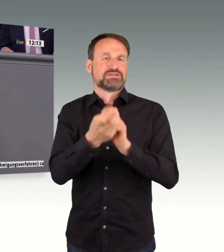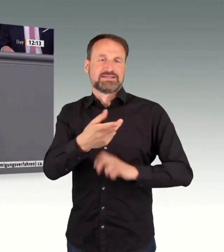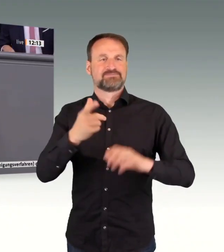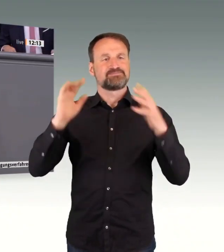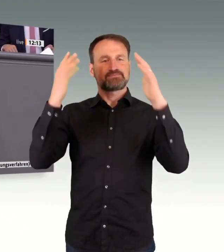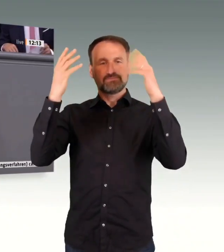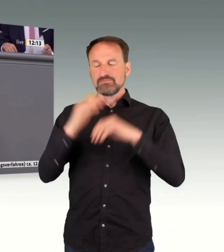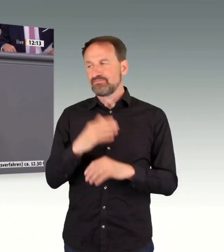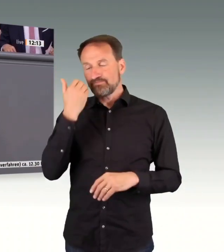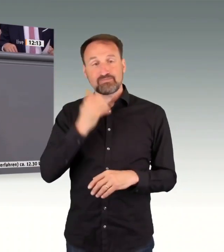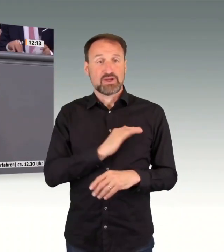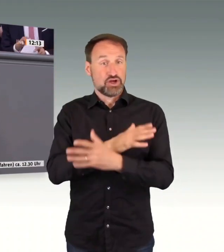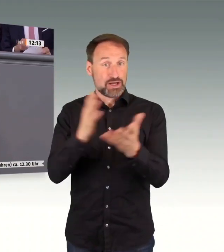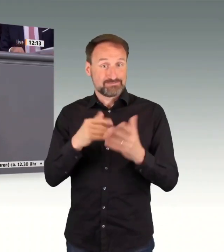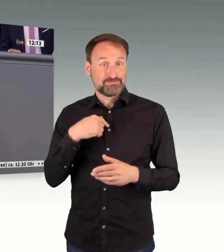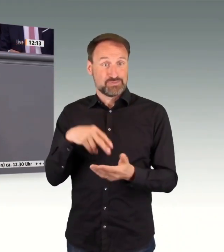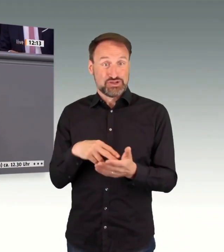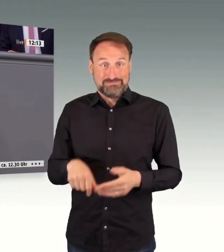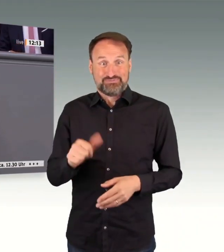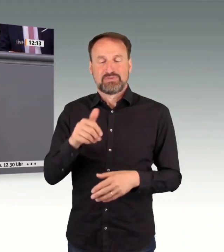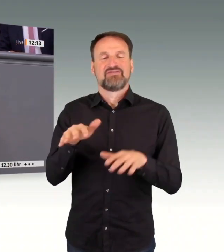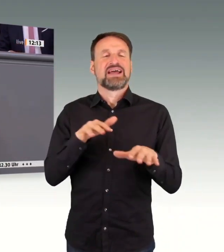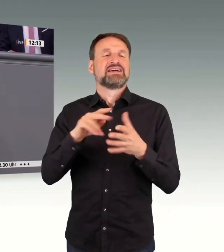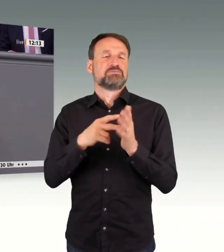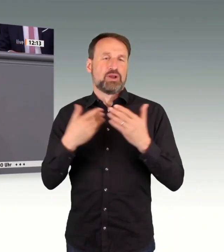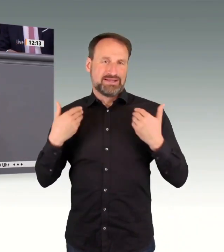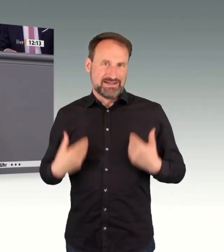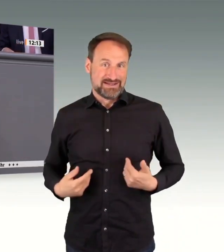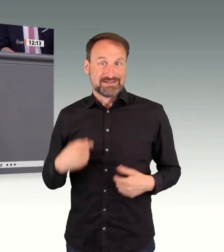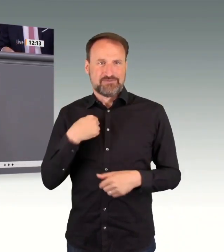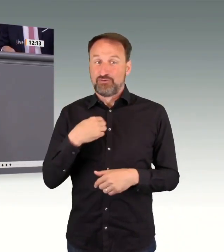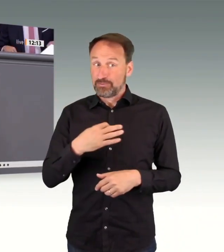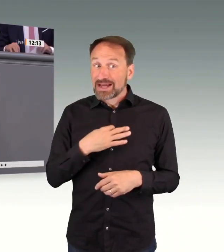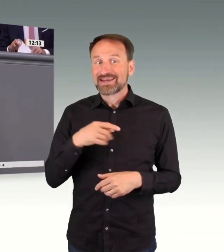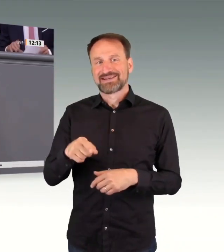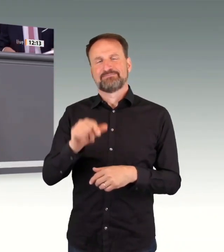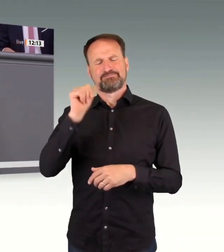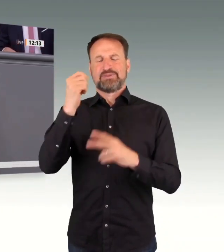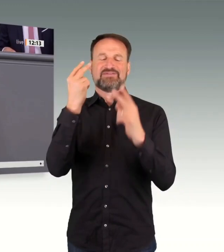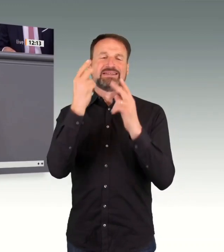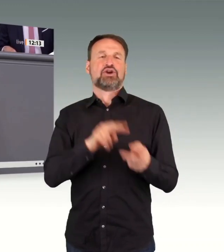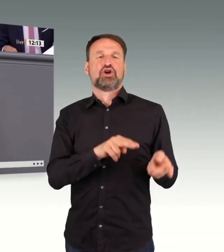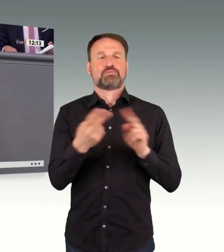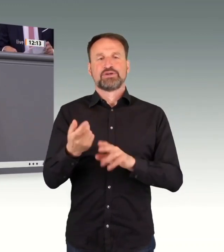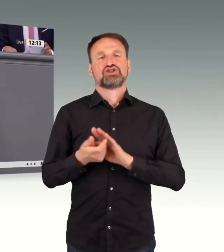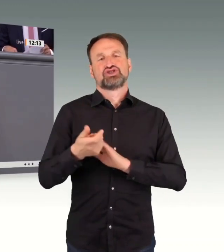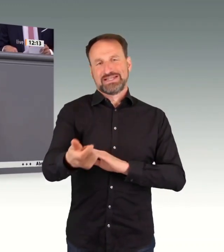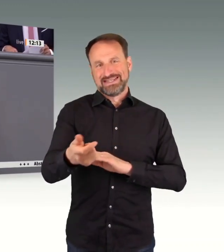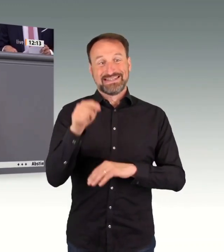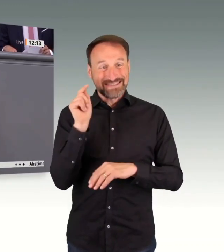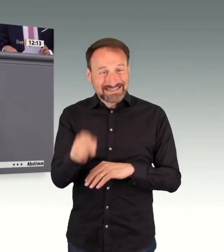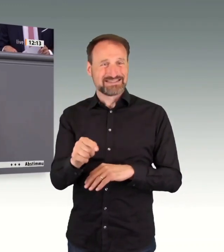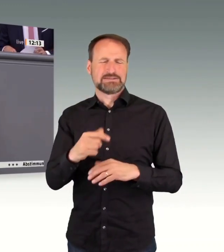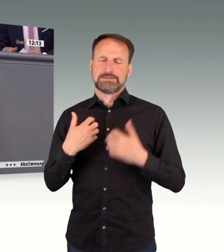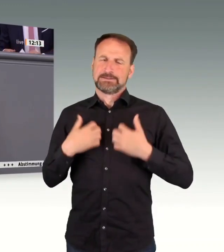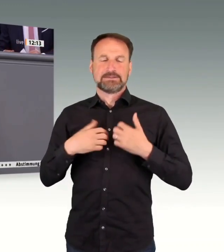der Schiene verdoppeln und auch den Anteil des Schienengüterverkehrs deutlich steigern. Denn nur wenn wir das Angebot auf der Bahn verbessern,